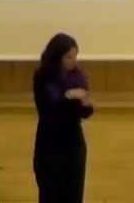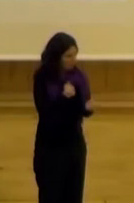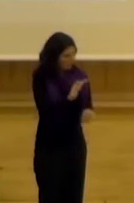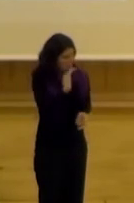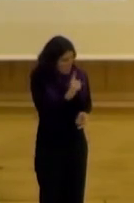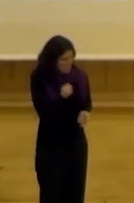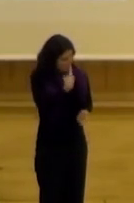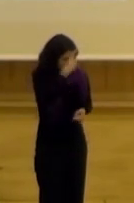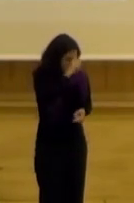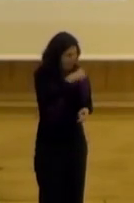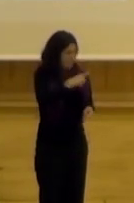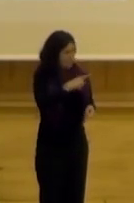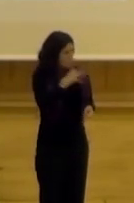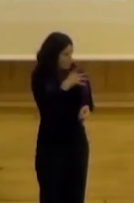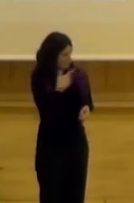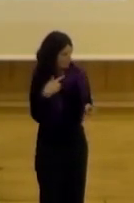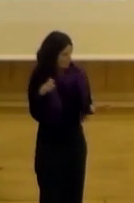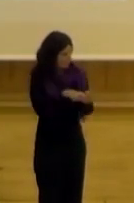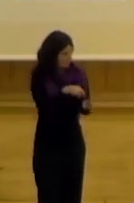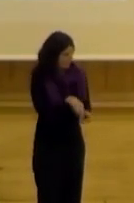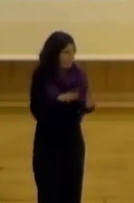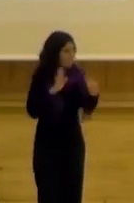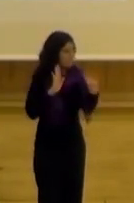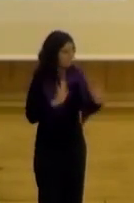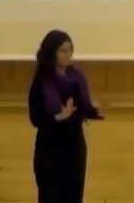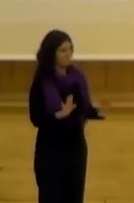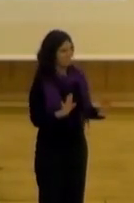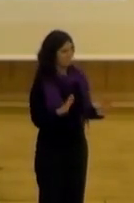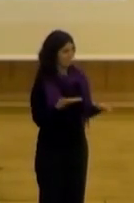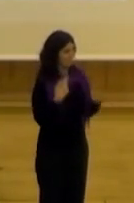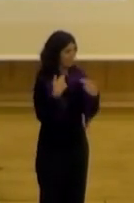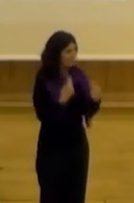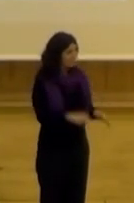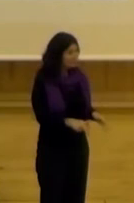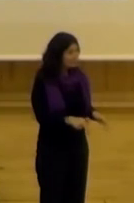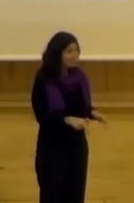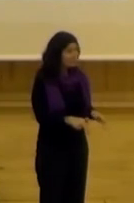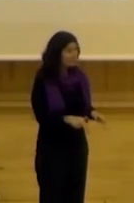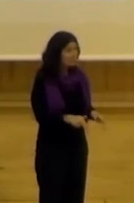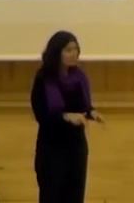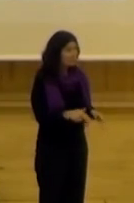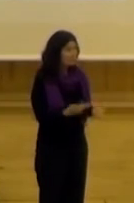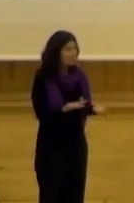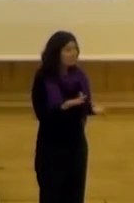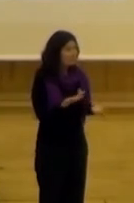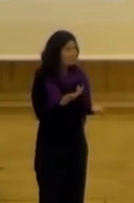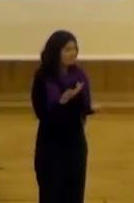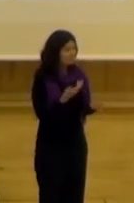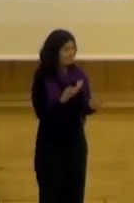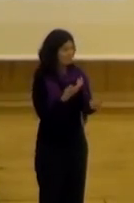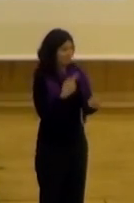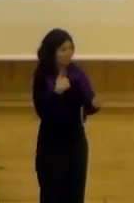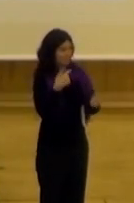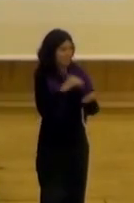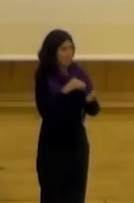o mi desconocimiento aunque haya acabado aquí pero por desgracia vamos con las verdades